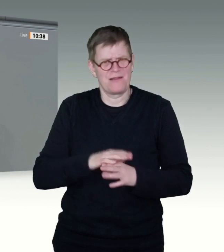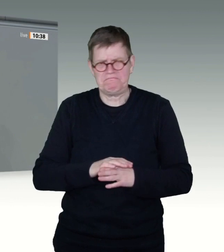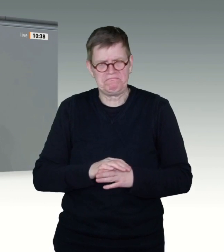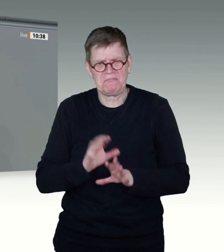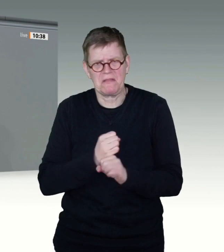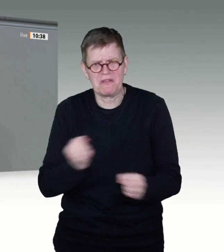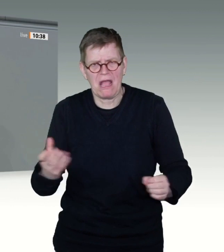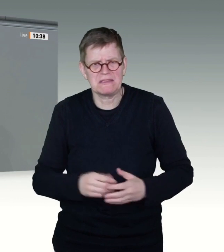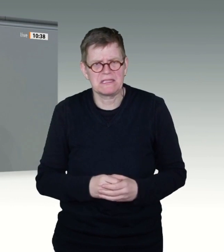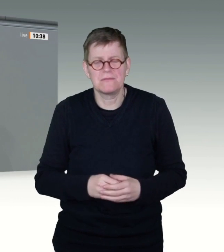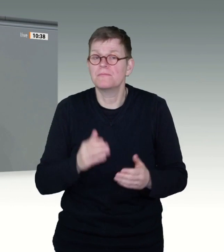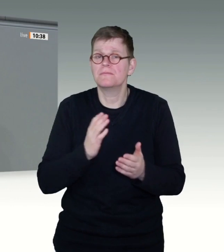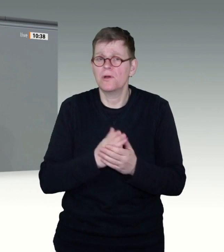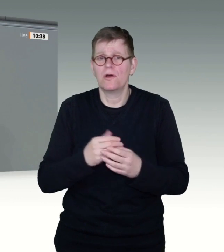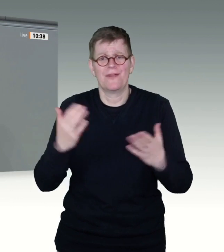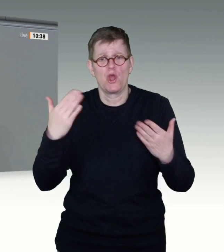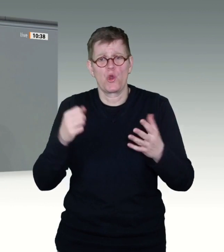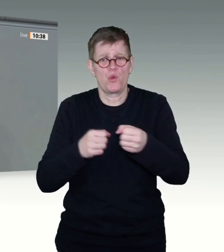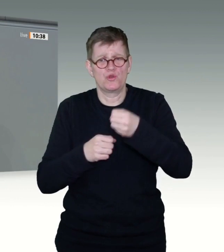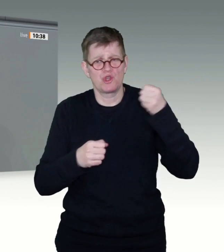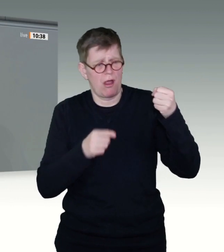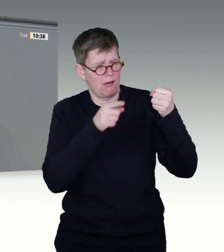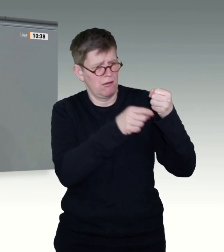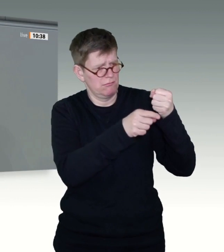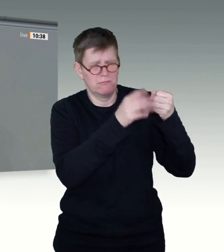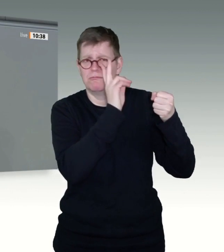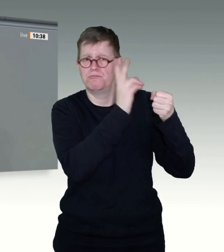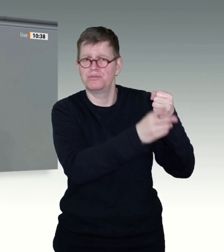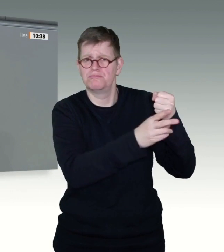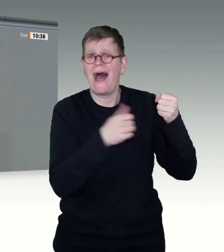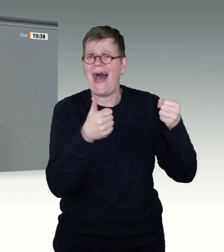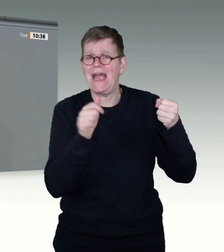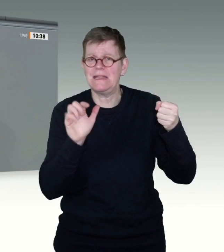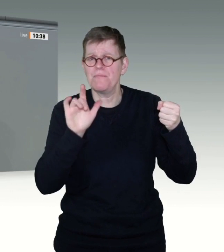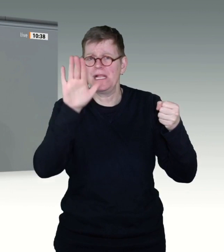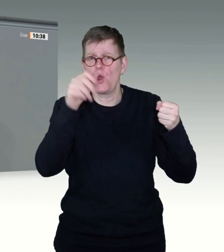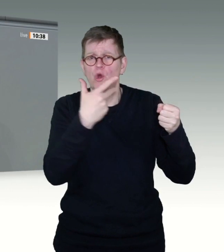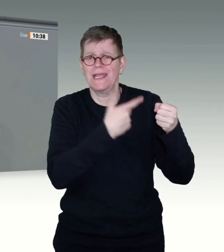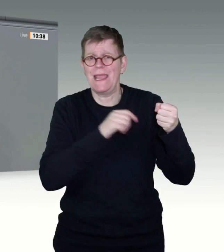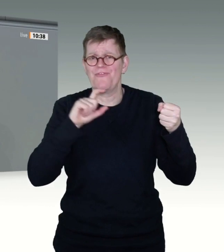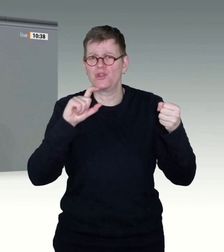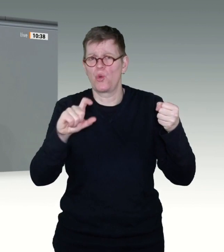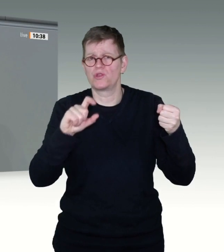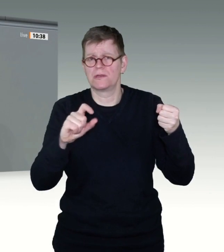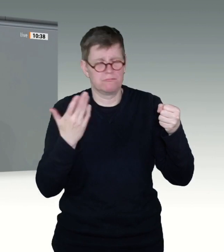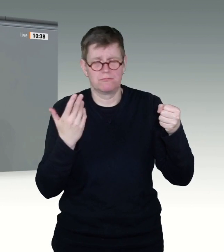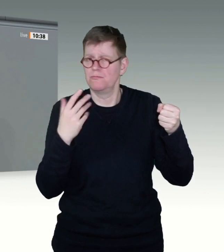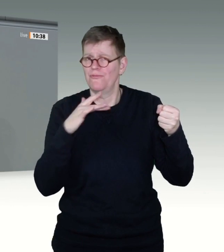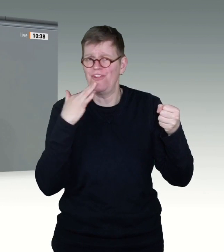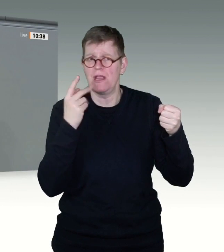Impfdosen in den Kühlschränken der Länder liegen. Ich kann dann auch die vielen Bürgerinnen und Bürger verstehen, die aktuell Kontakt